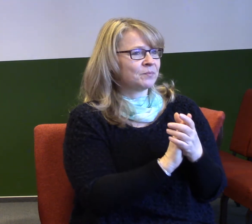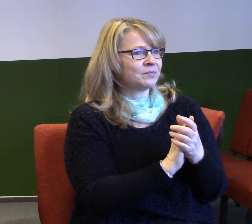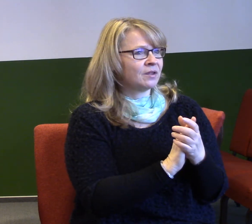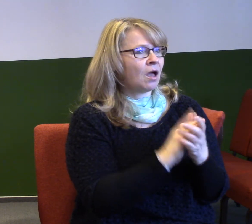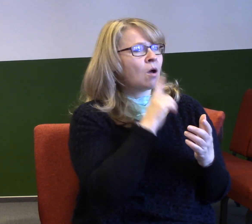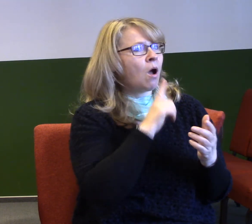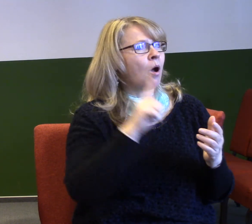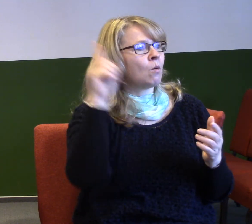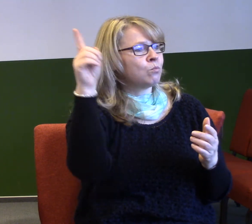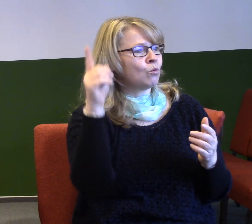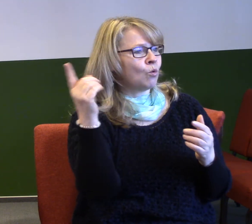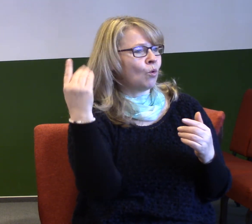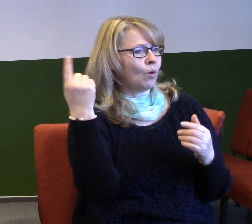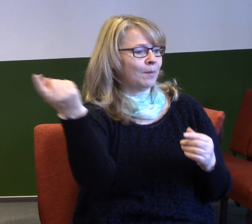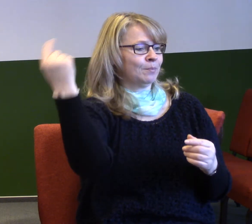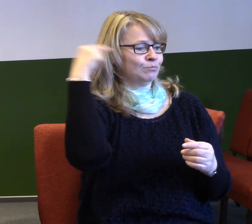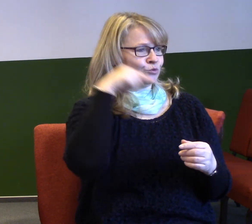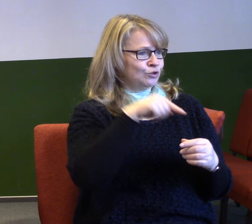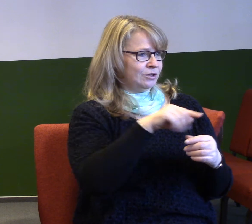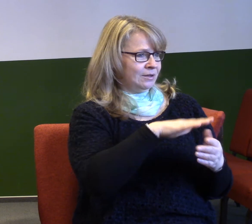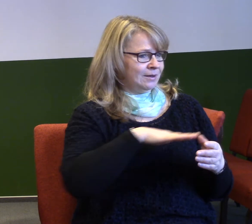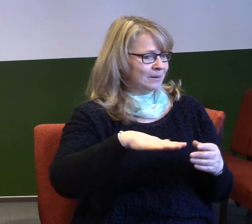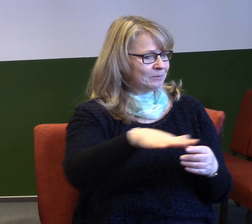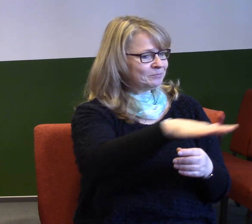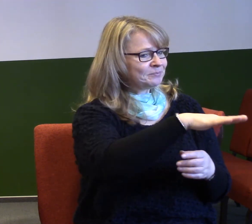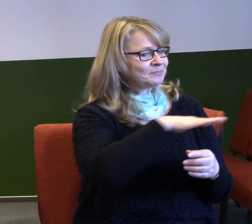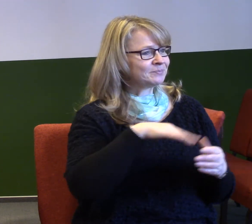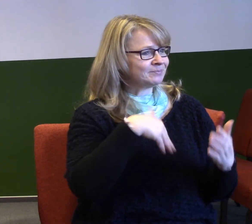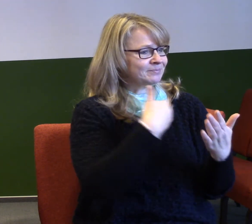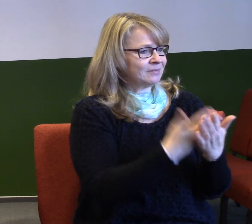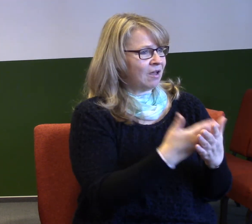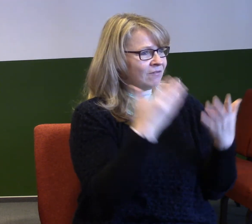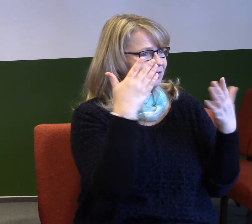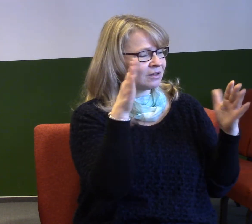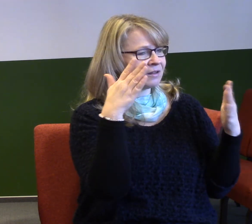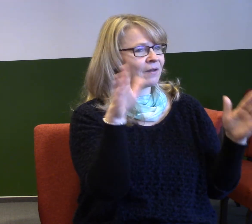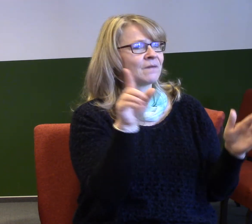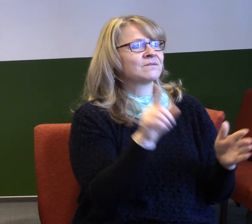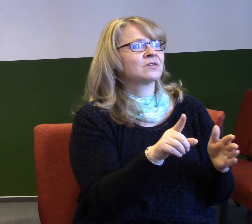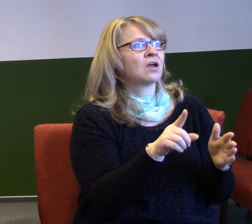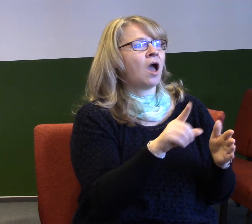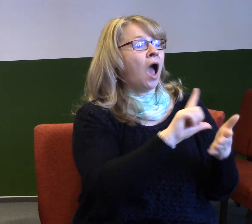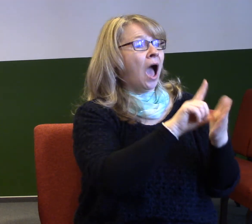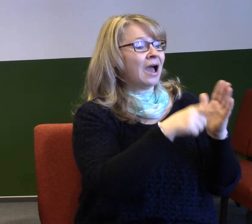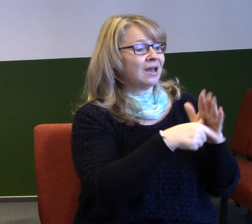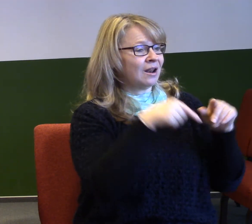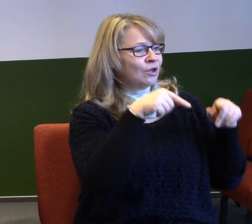přijít se svou moci a slávou mezi nás a aby díky tomu mohl být proměněný tenhle region tím, že Bůh se bude